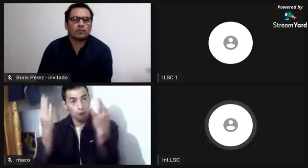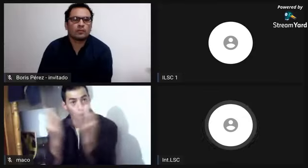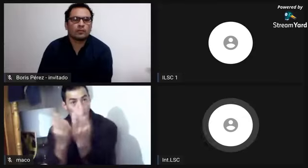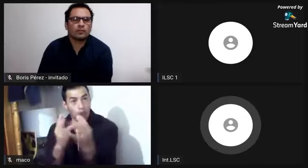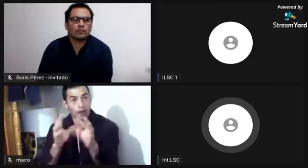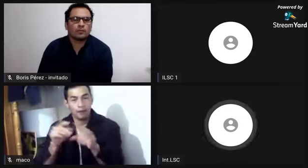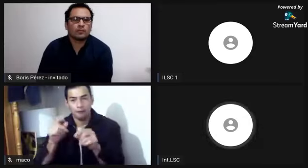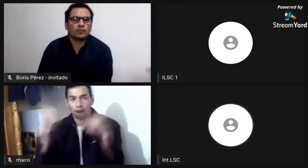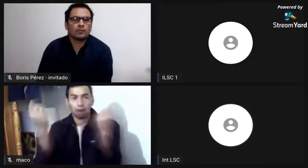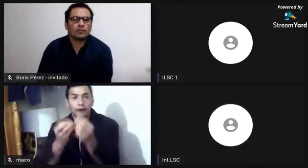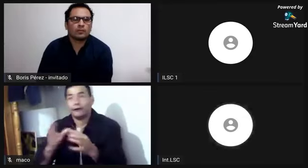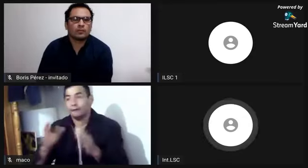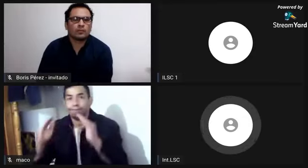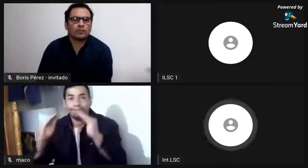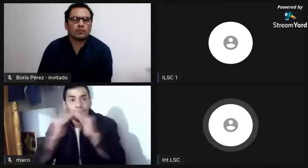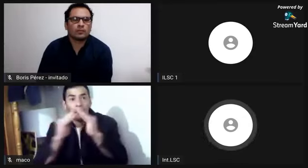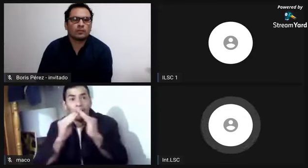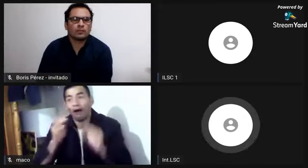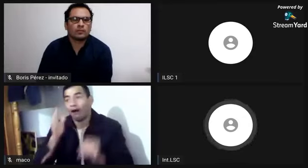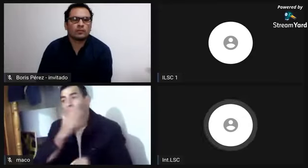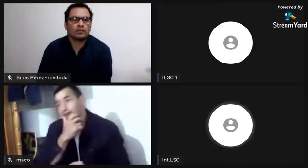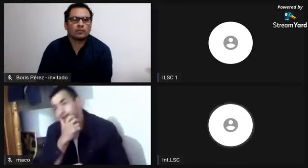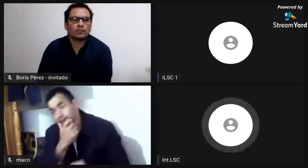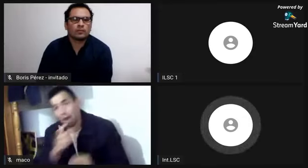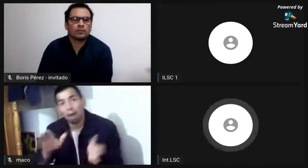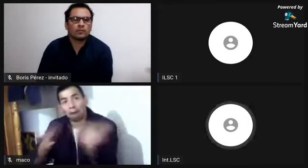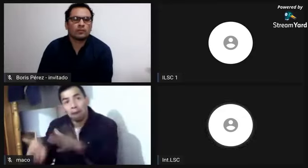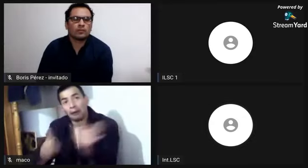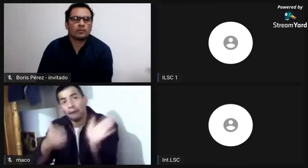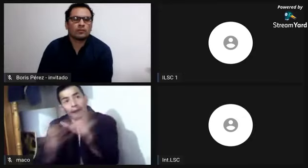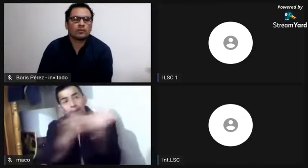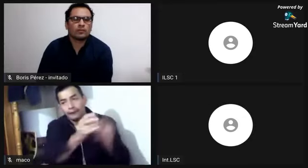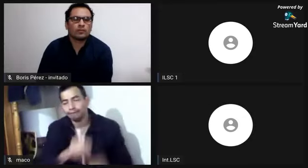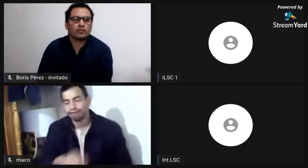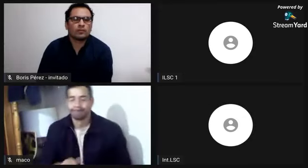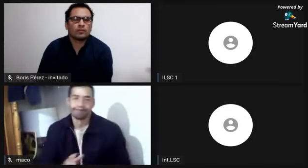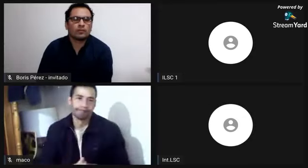asesinados porque escapaban de sus amos.